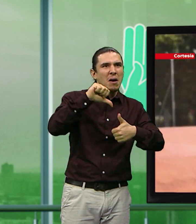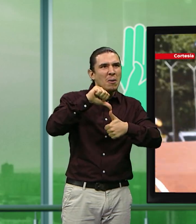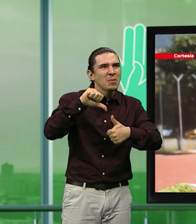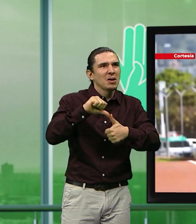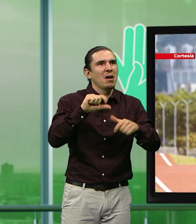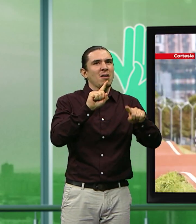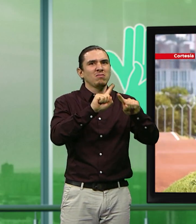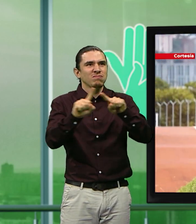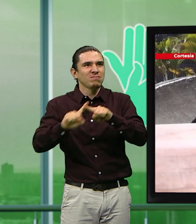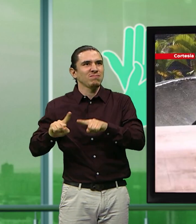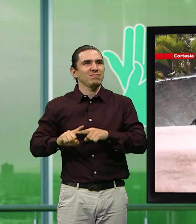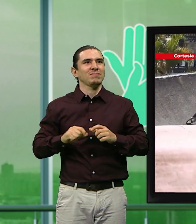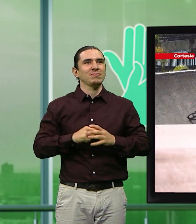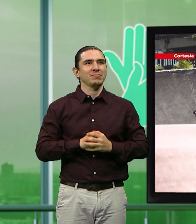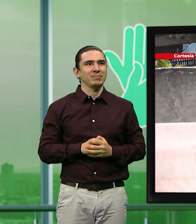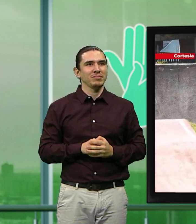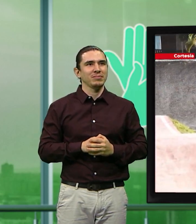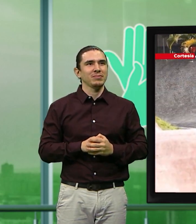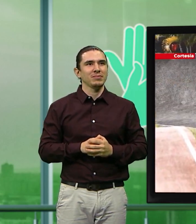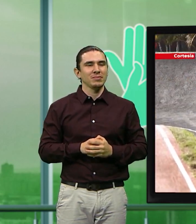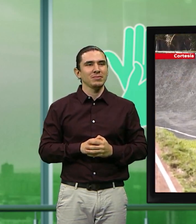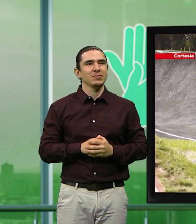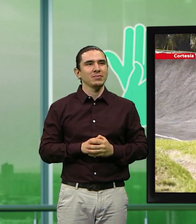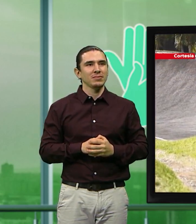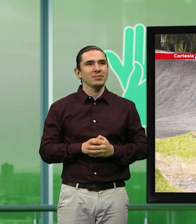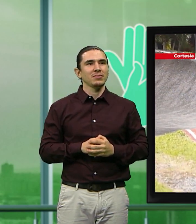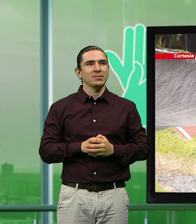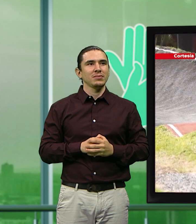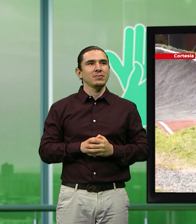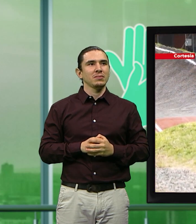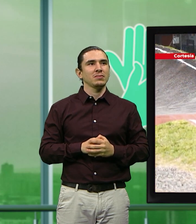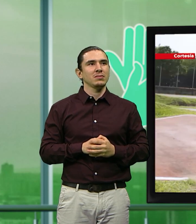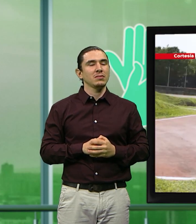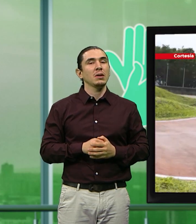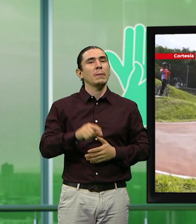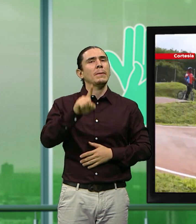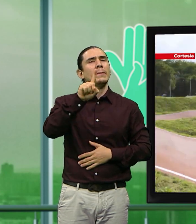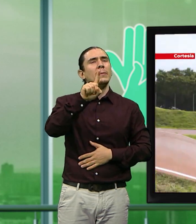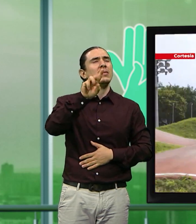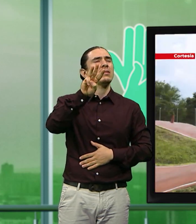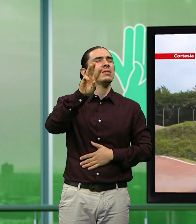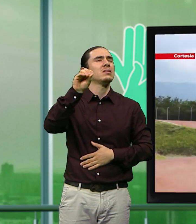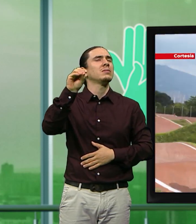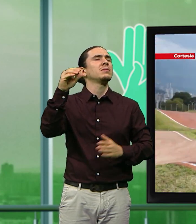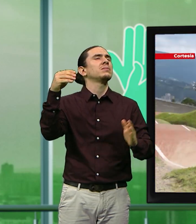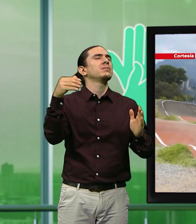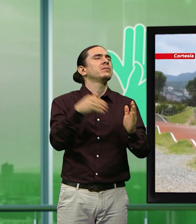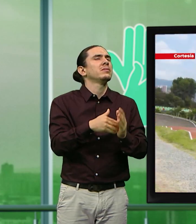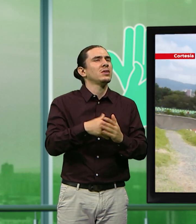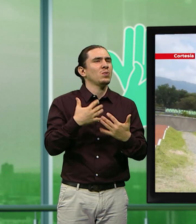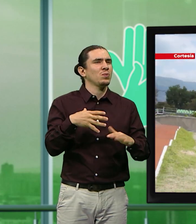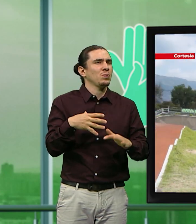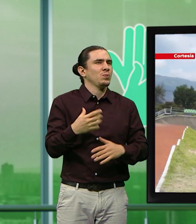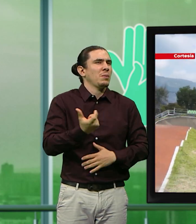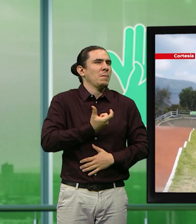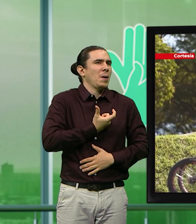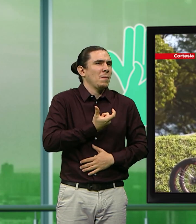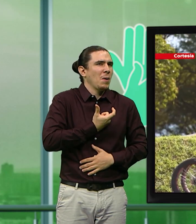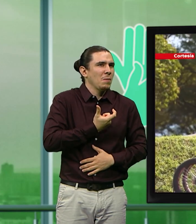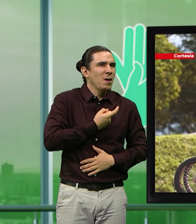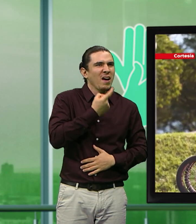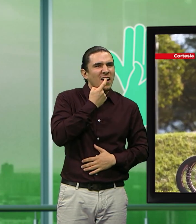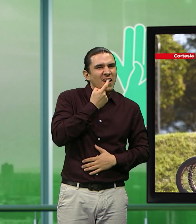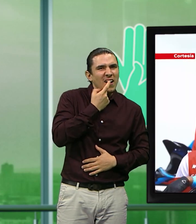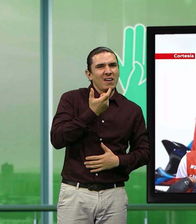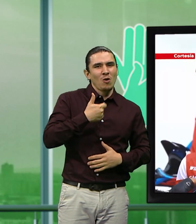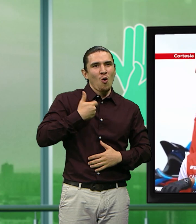nacionales, seis campeones y doce subcampeones mundiales, mil trescientas medallas, entre ellas una de bronce en los Olímpicos de